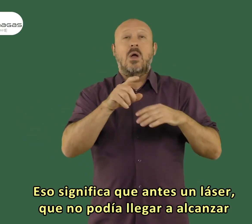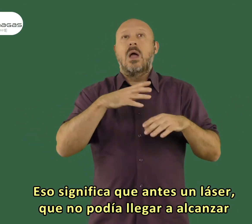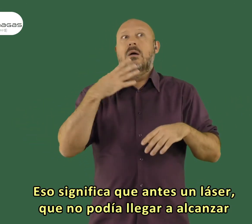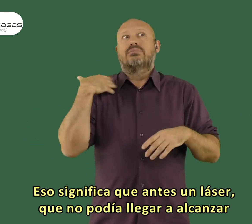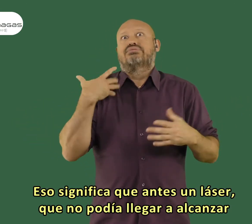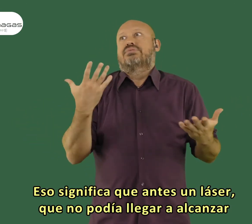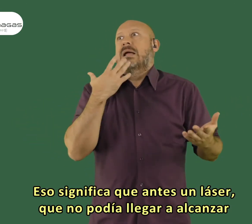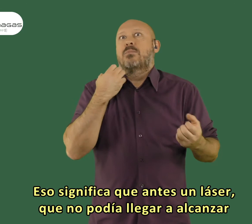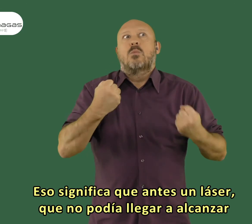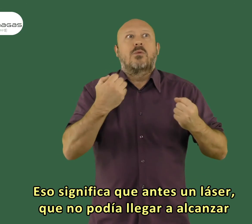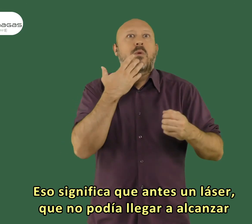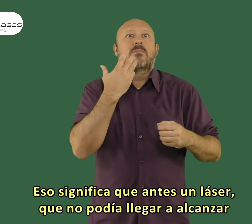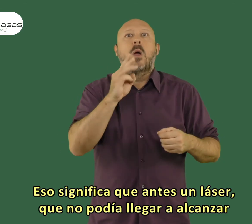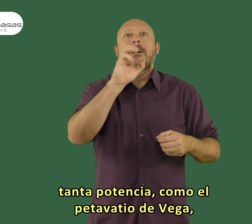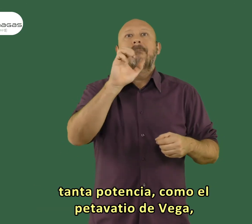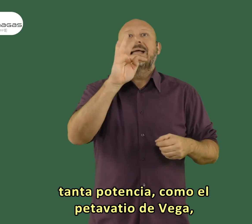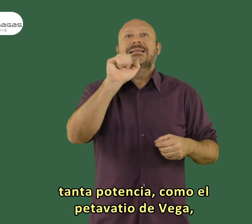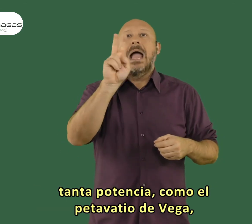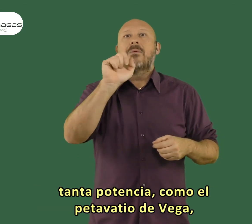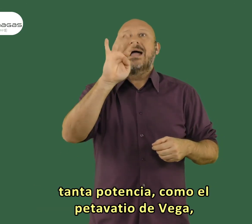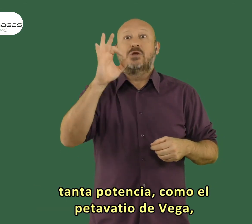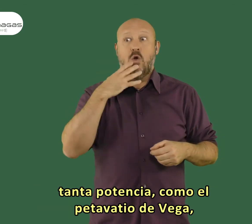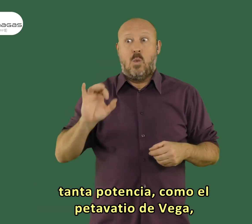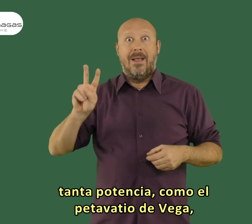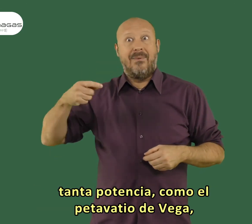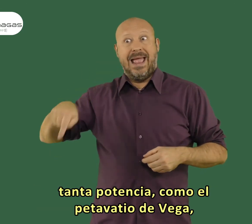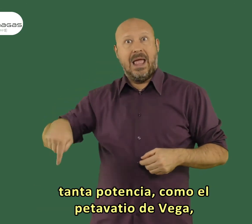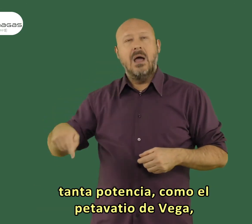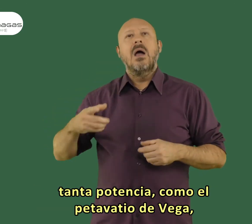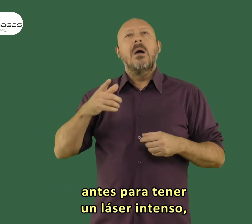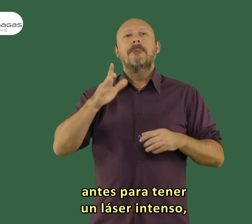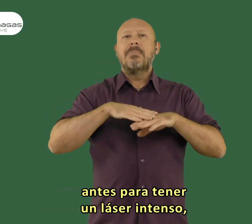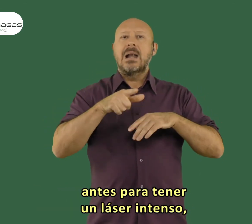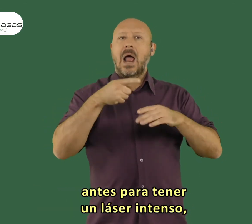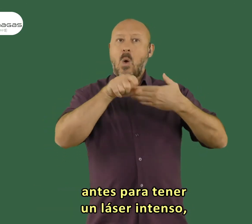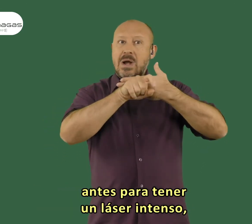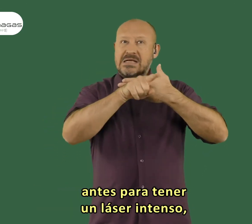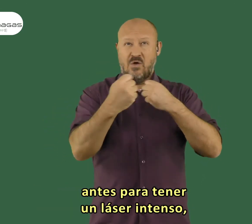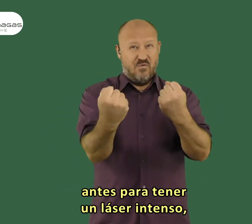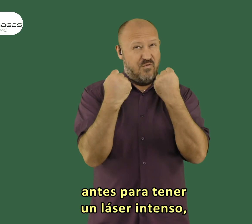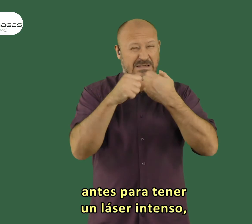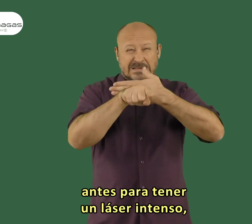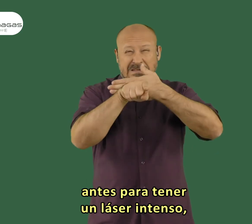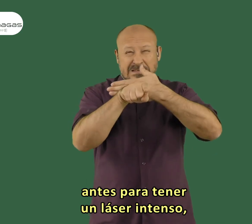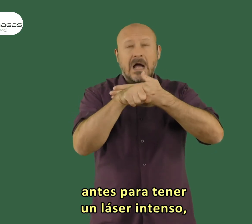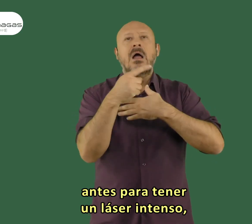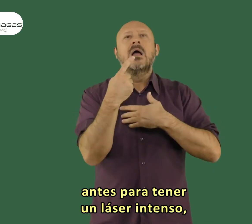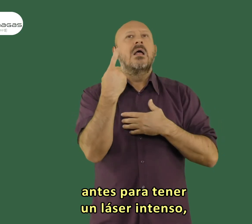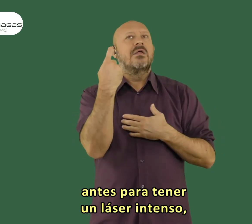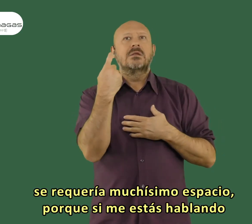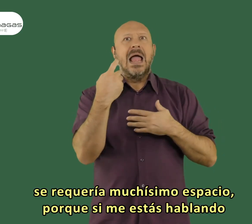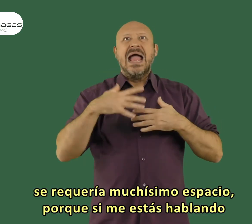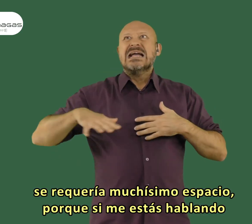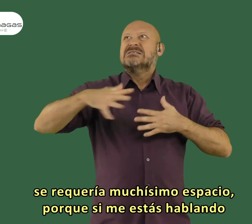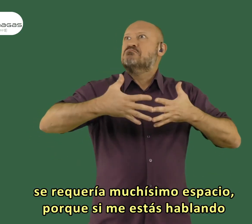láser que yo entiendo que no podían llegar a alcanzar tanta potencia como por ejemplo el petabatillo de Vega antes para tener un láser intenso